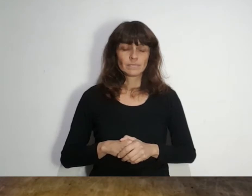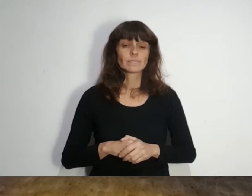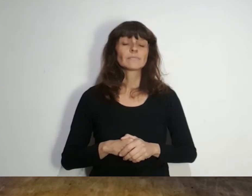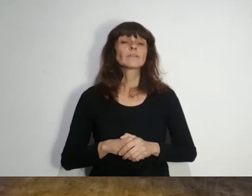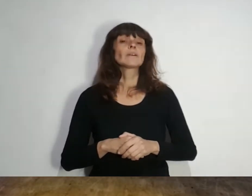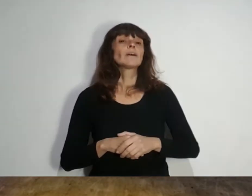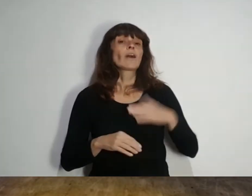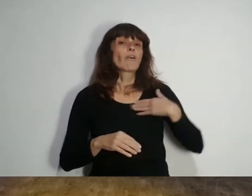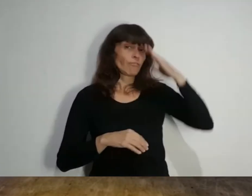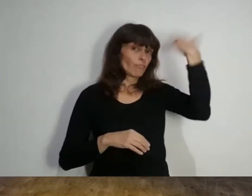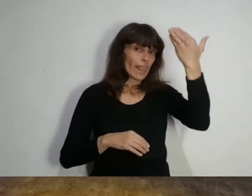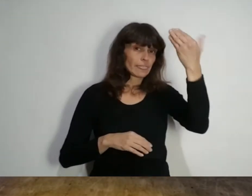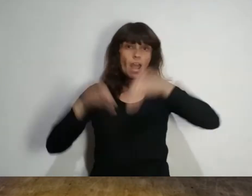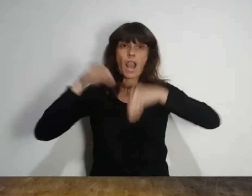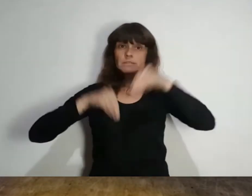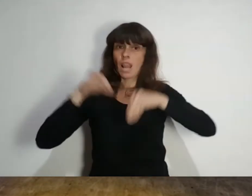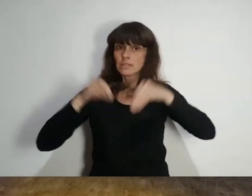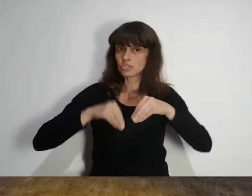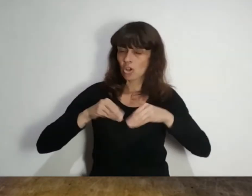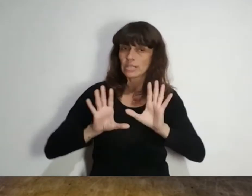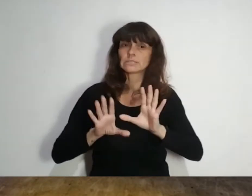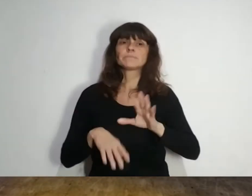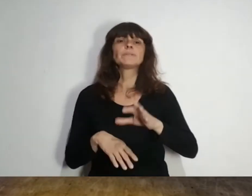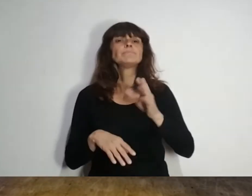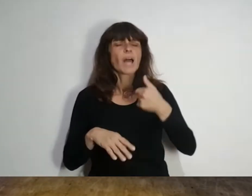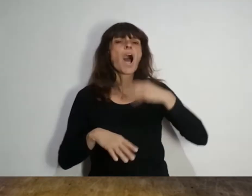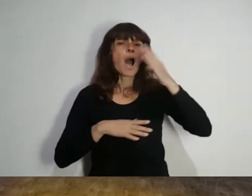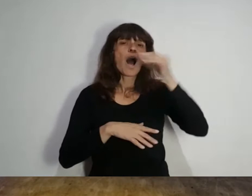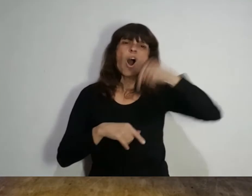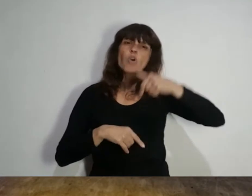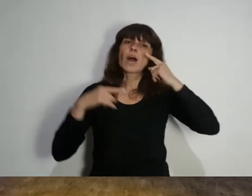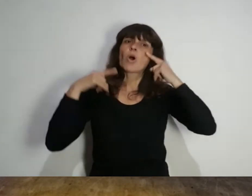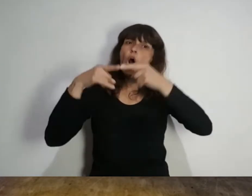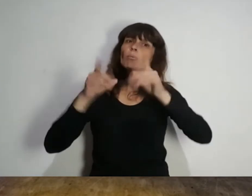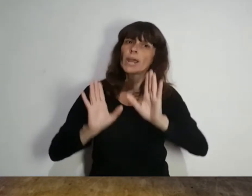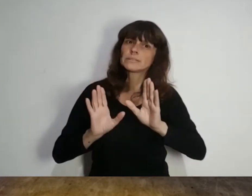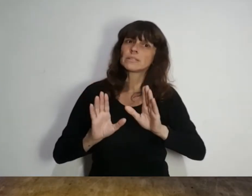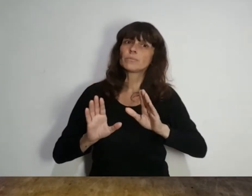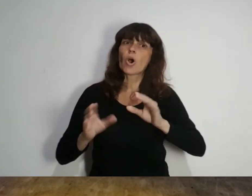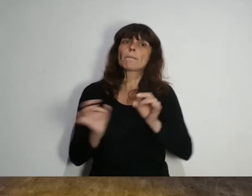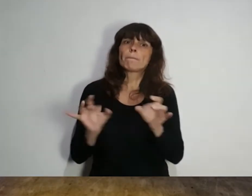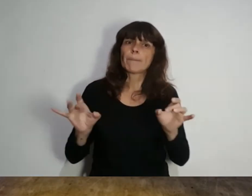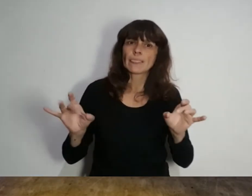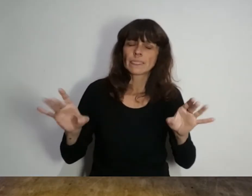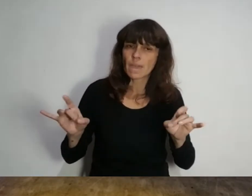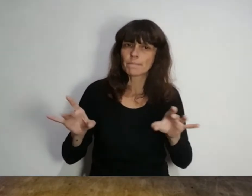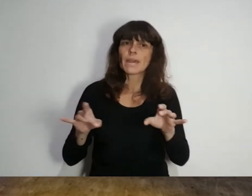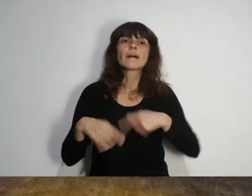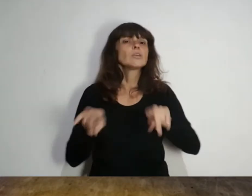¿De cara a las elecciones? Aunque el foco esté puesto en la pandemia en el corazón del gobierno y de Juntos